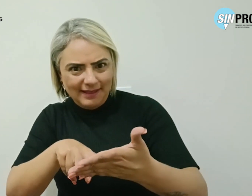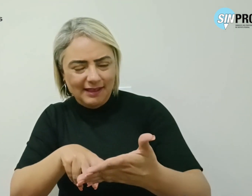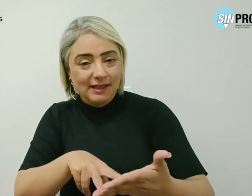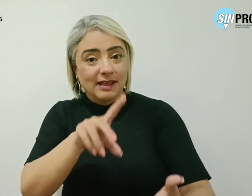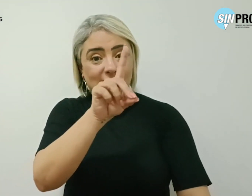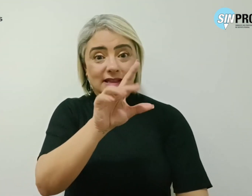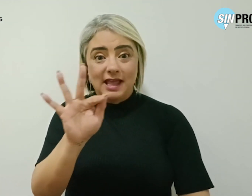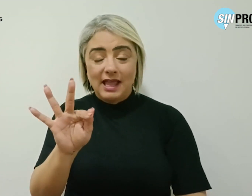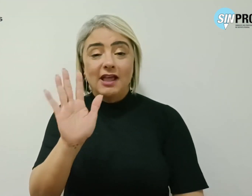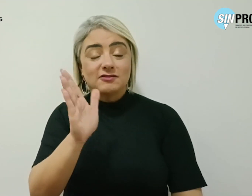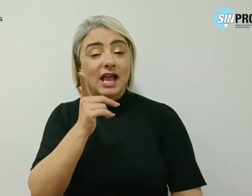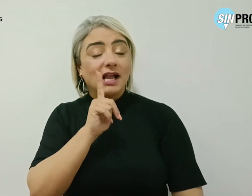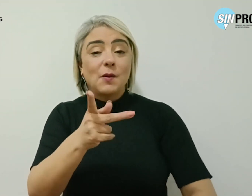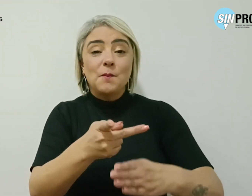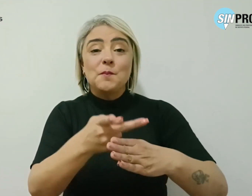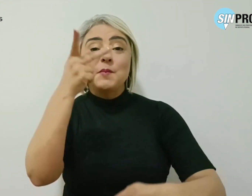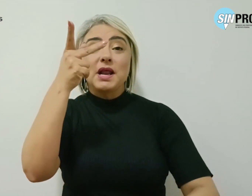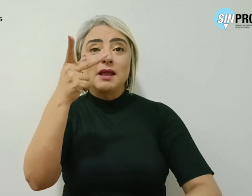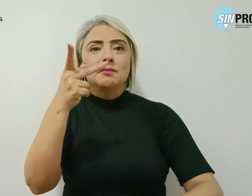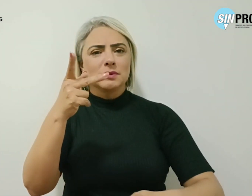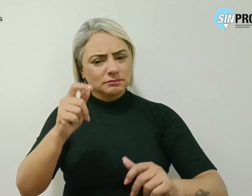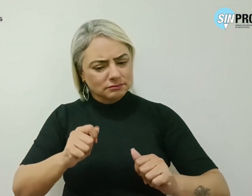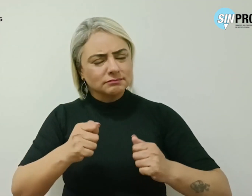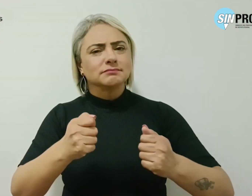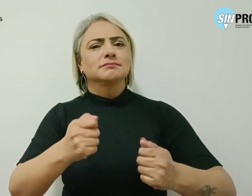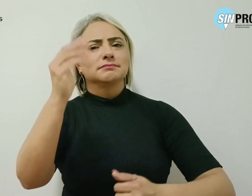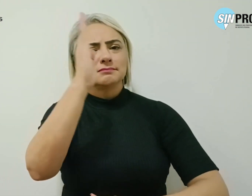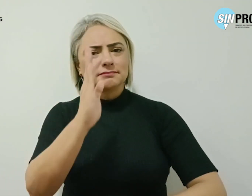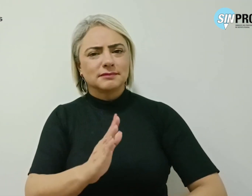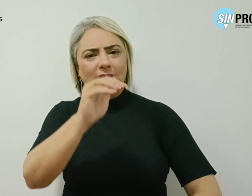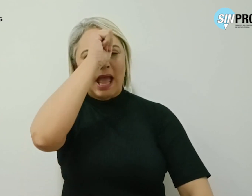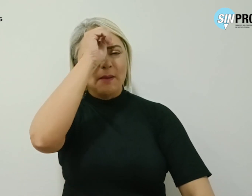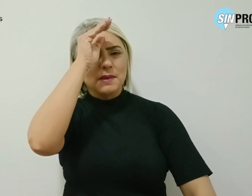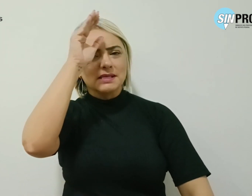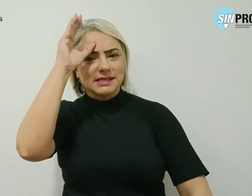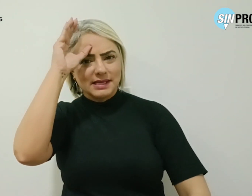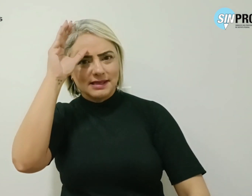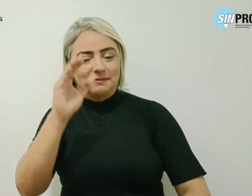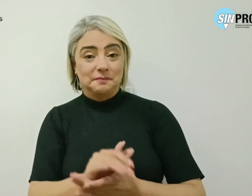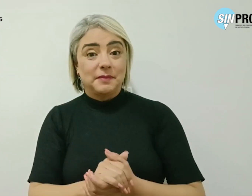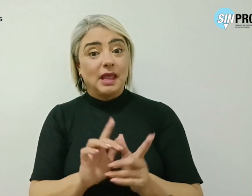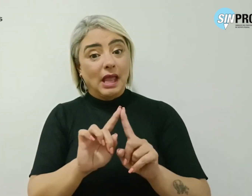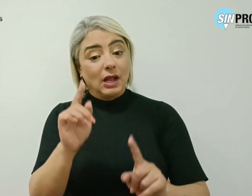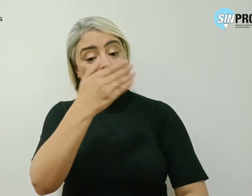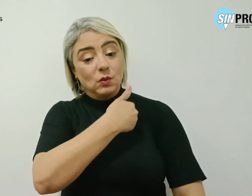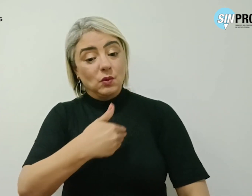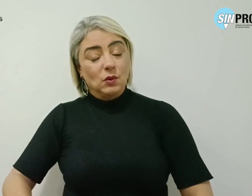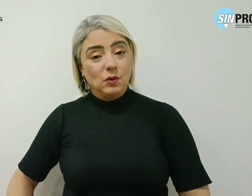já ganhou prêmio pelo desempenho no Brasil Alfabetizado. No governo Agnello